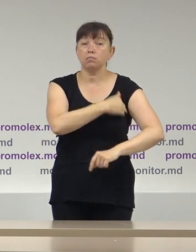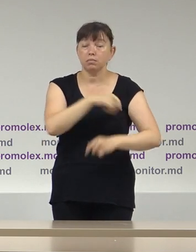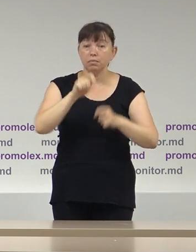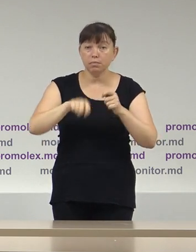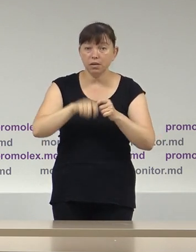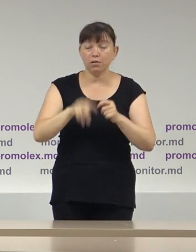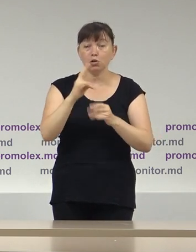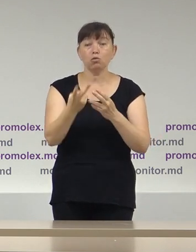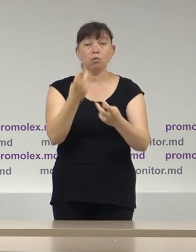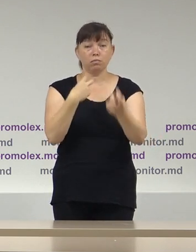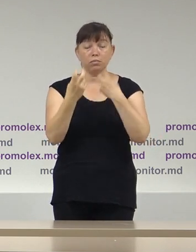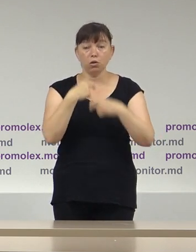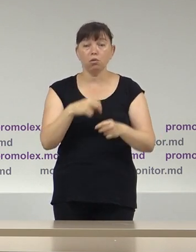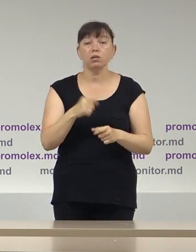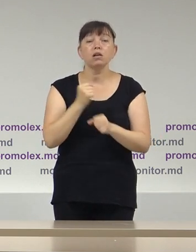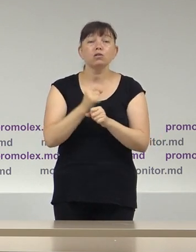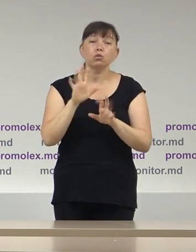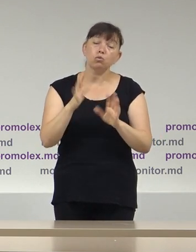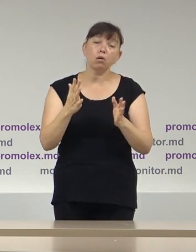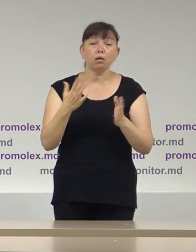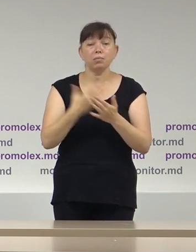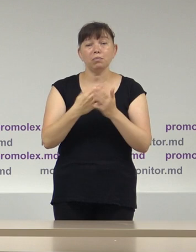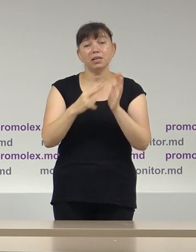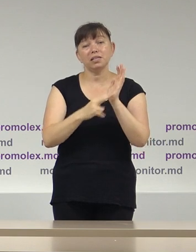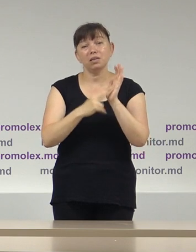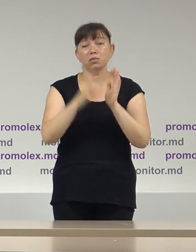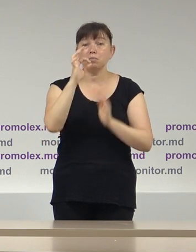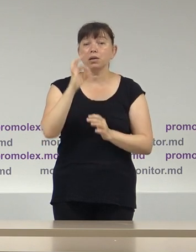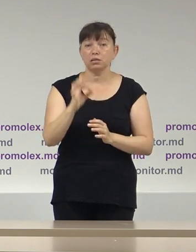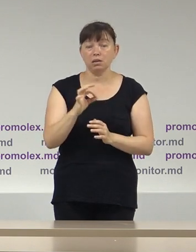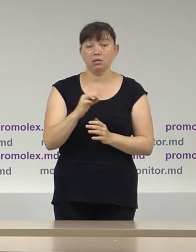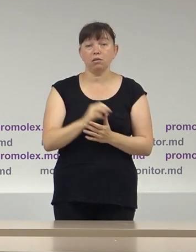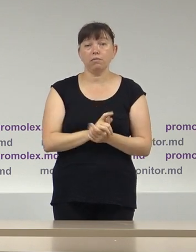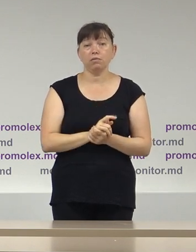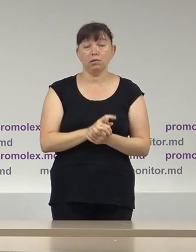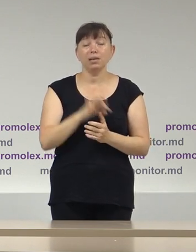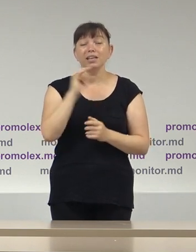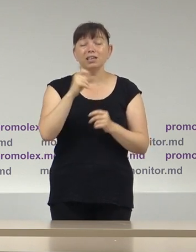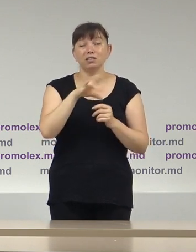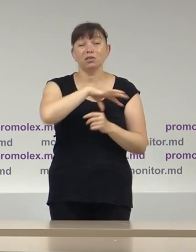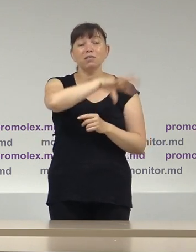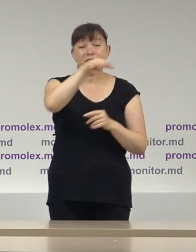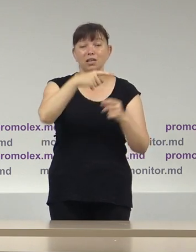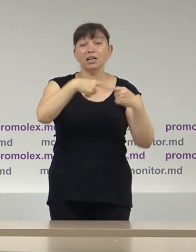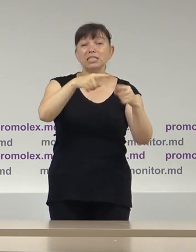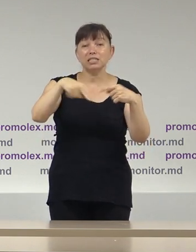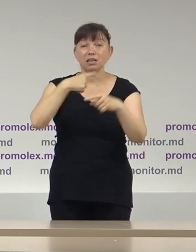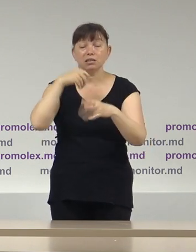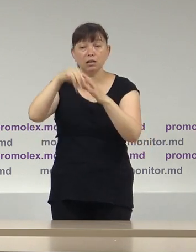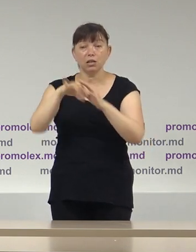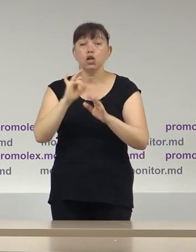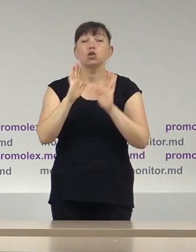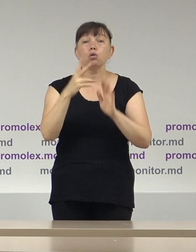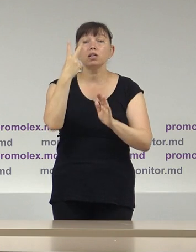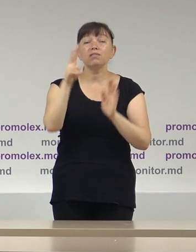vizitatorilor este efectuată doar în cazul al 76% dintre Consiliile Electorale de circunscripție și